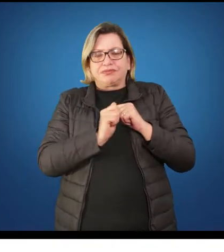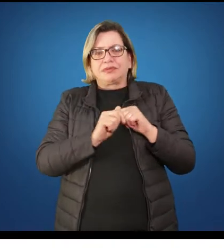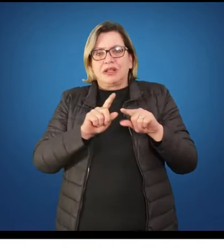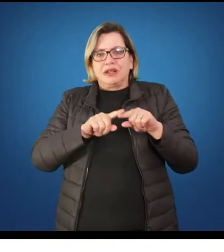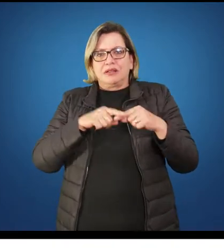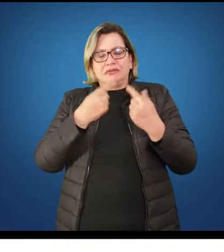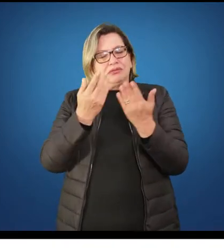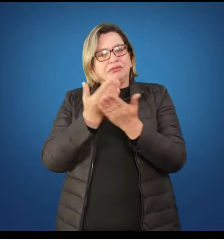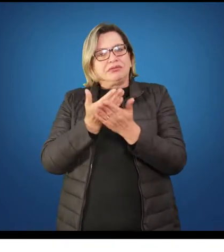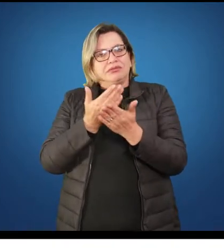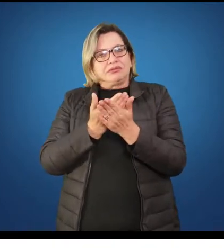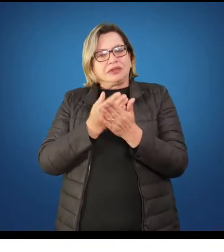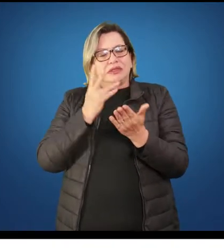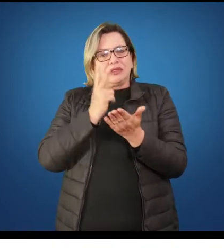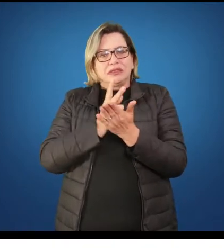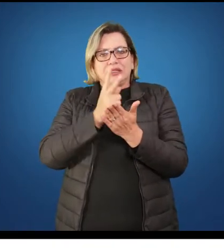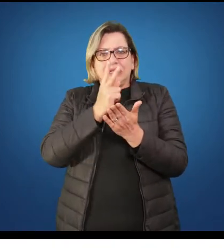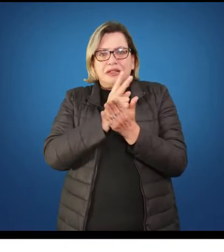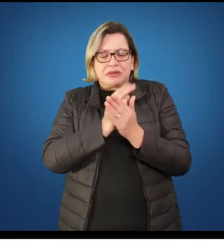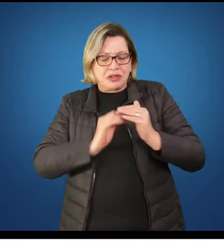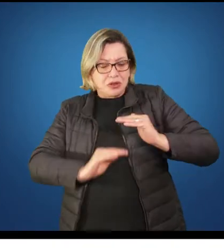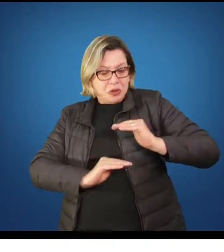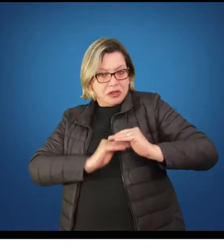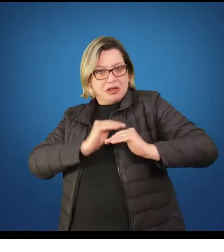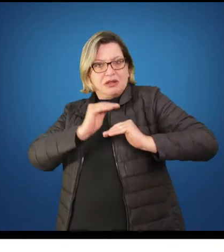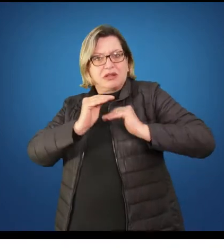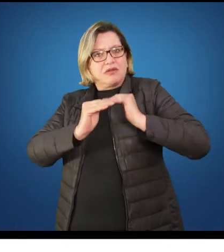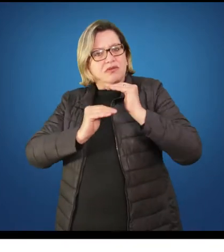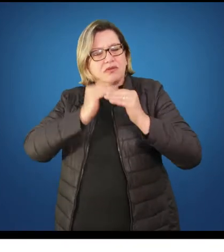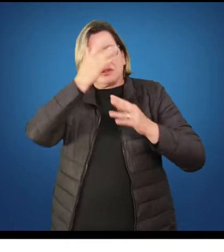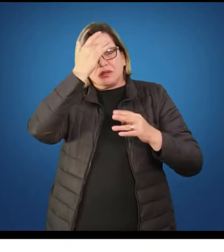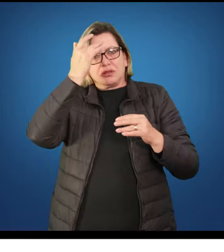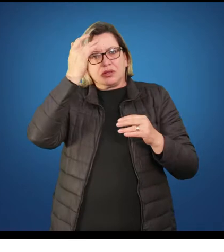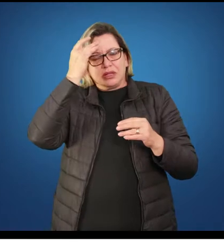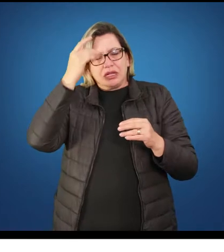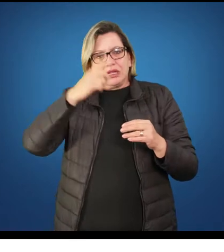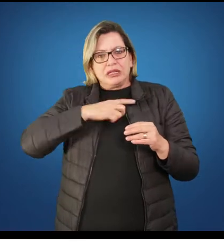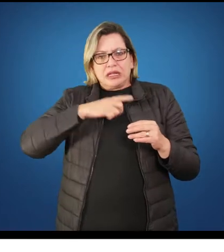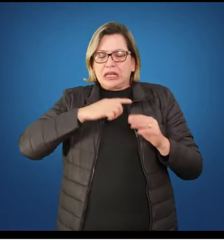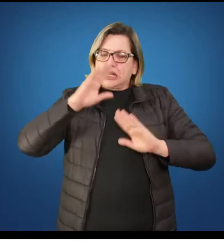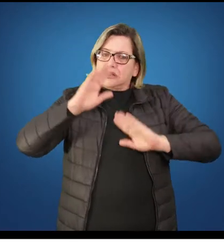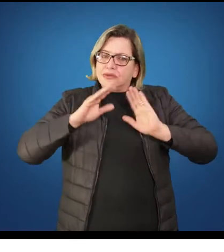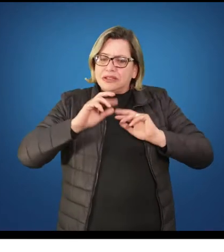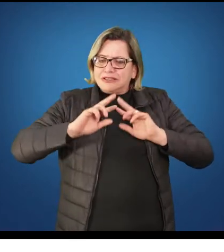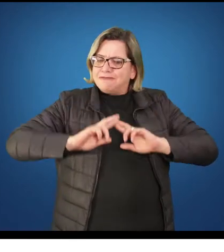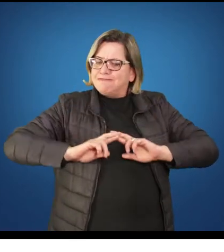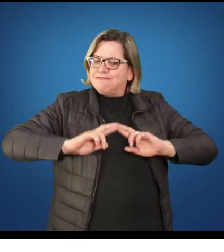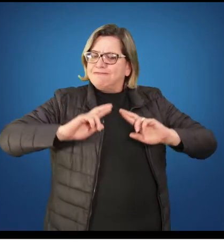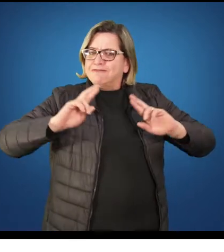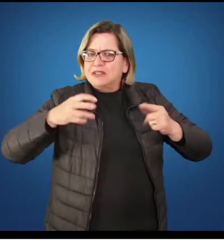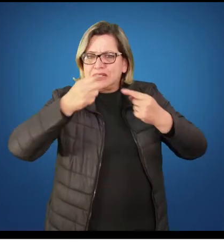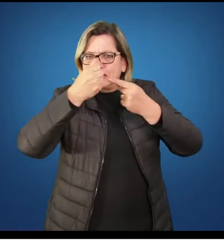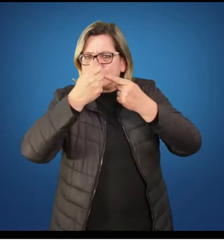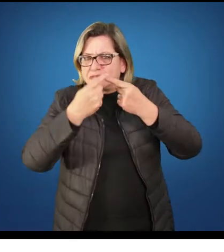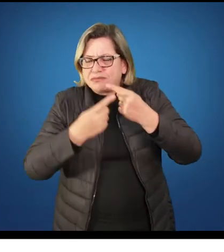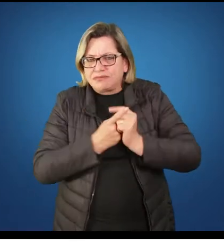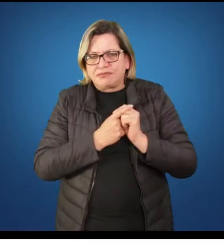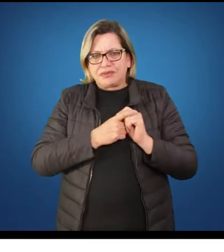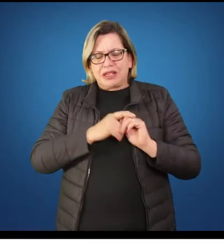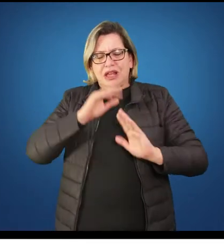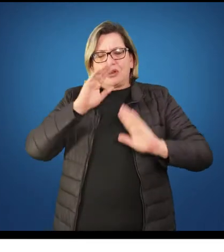criança ou é adolescente? Geralmente são as questões relacionadas ao desenvolvimento